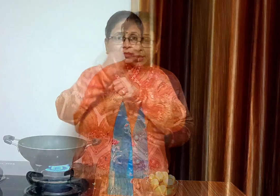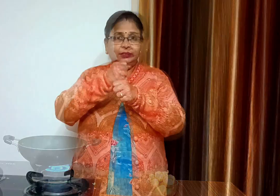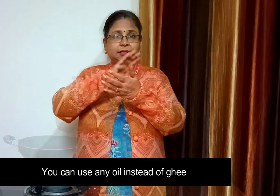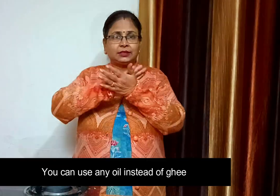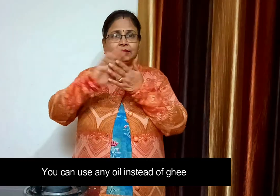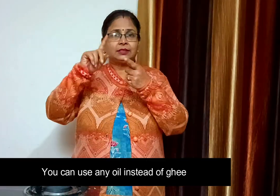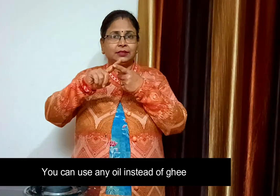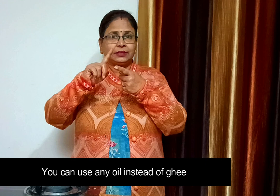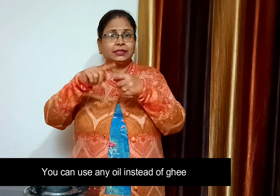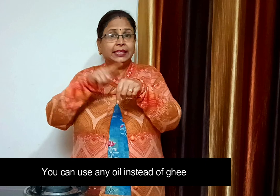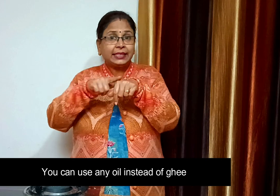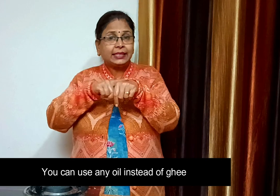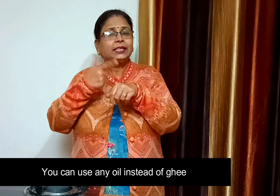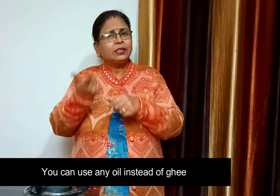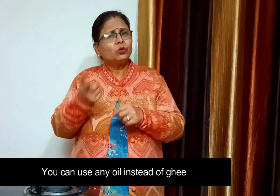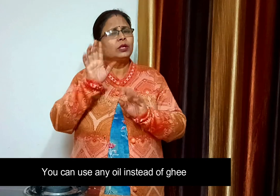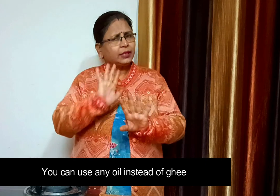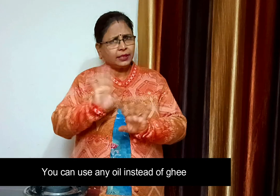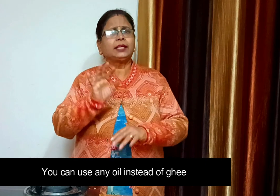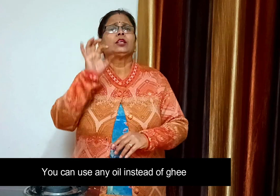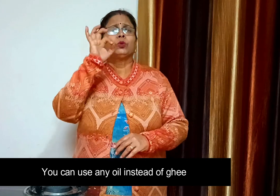अब घी की जगा कोई भी ओयल का यूज कर सकते हैं